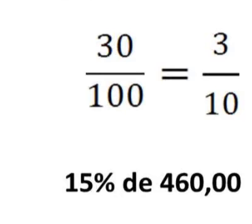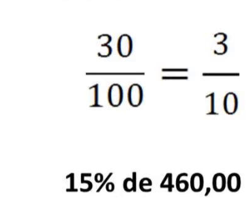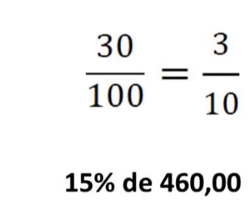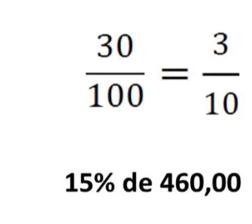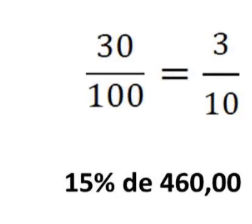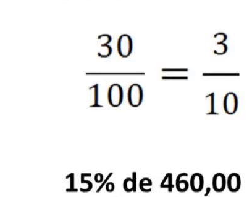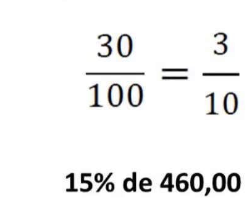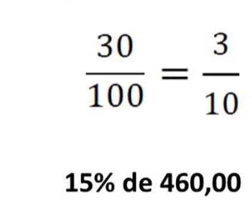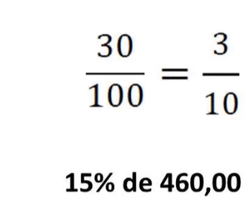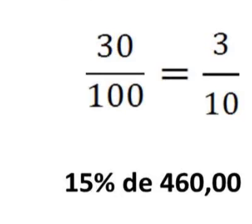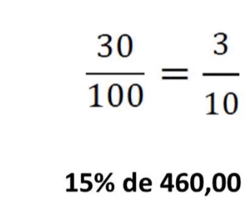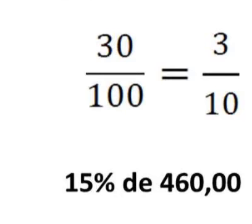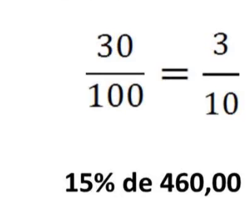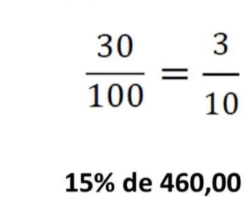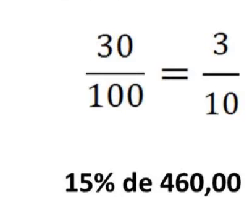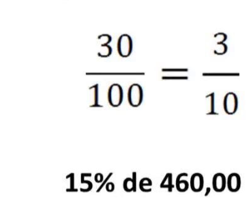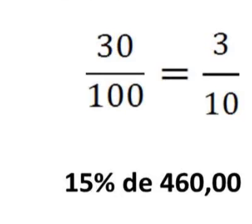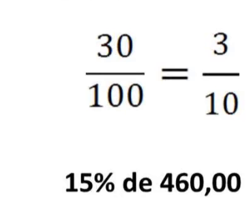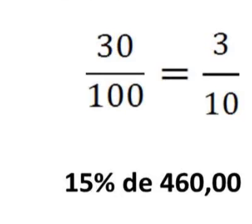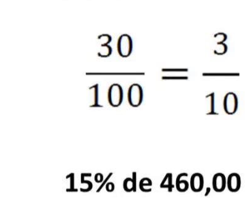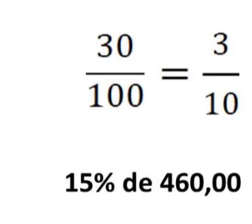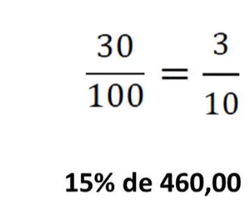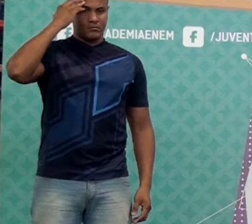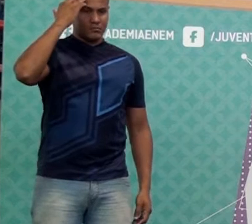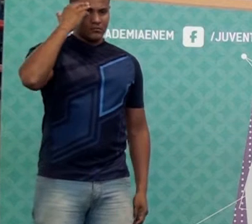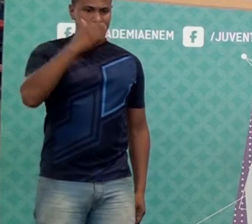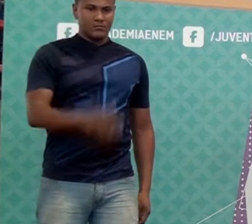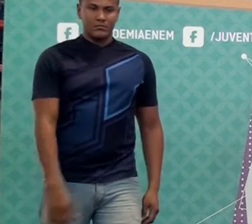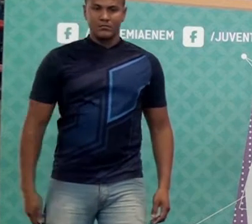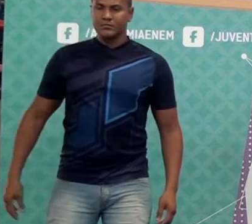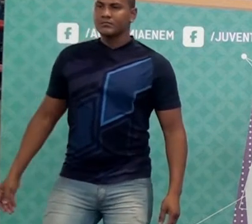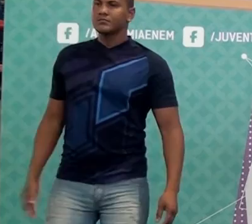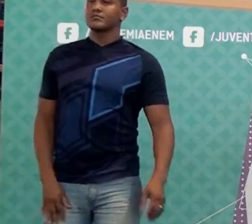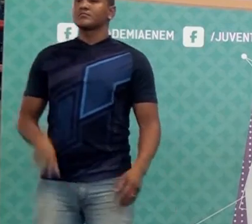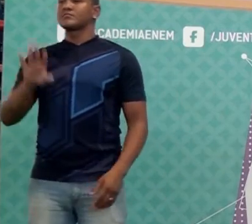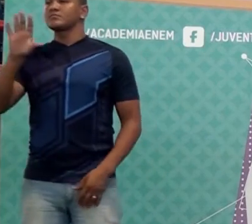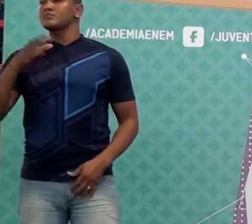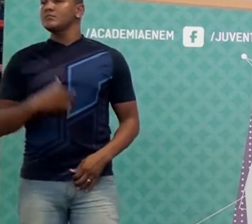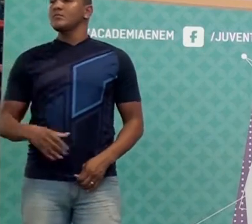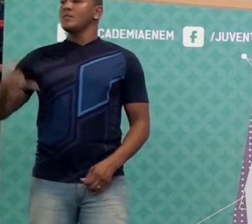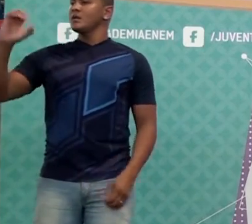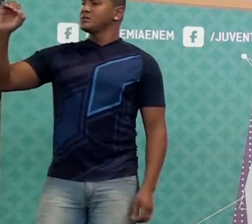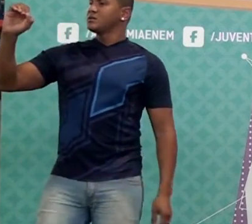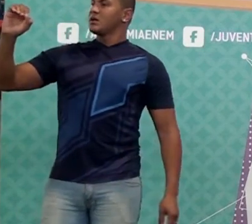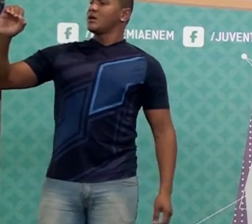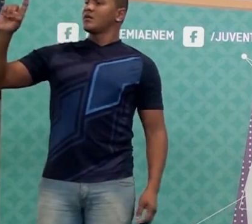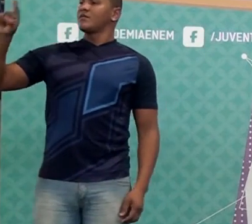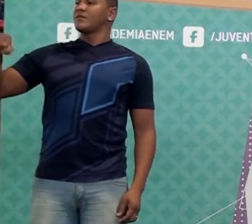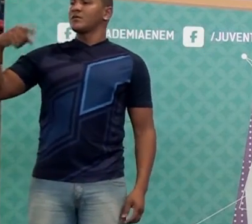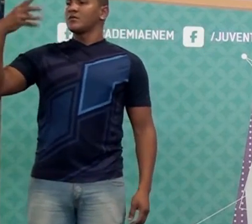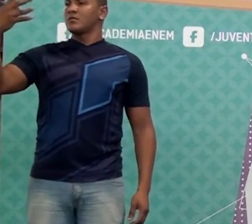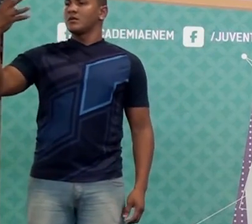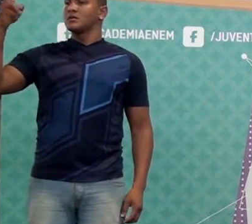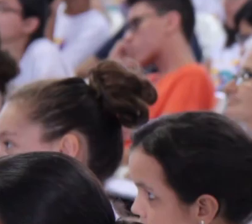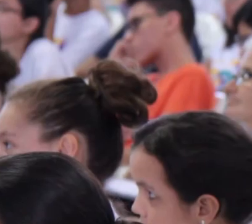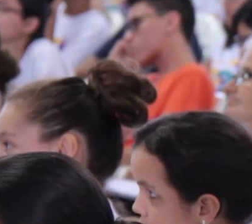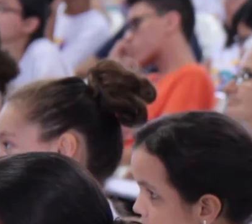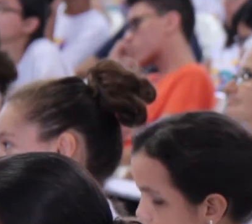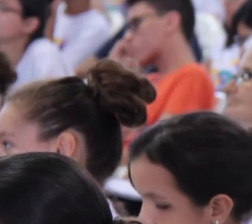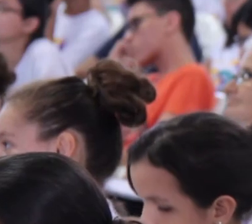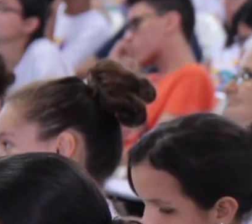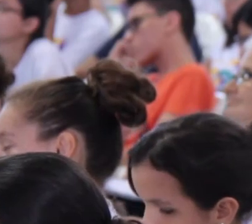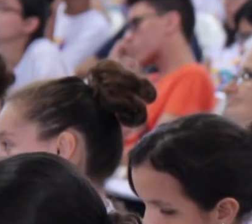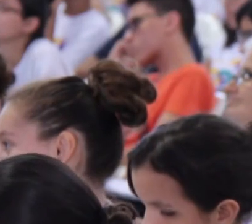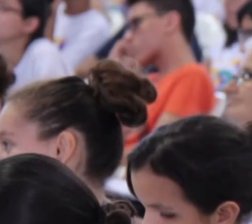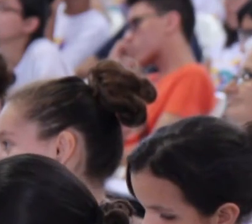zero vírgula três é quanto? Trinta por cento. Deixa ver se vocês entenderam mesmo. Pessoal, zero vírgula quarenta e cinco, ó. Então,